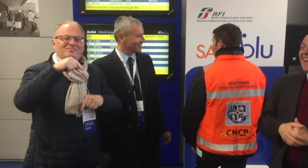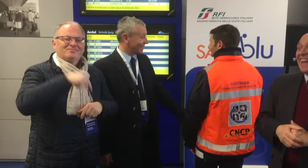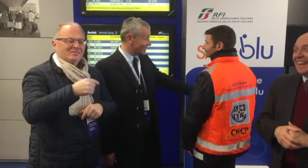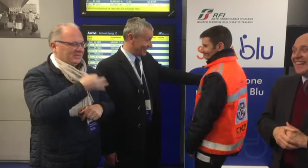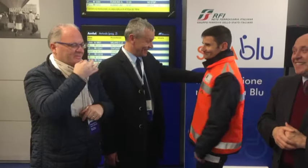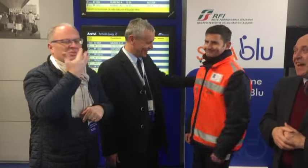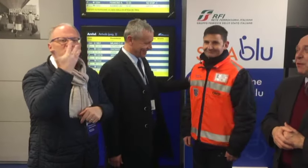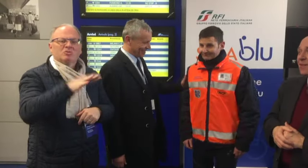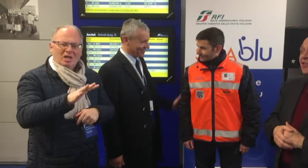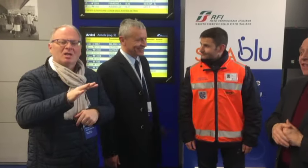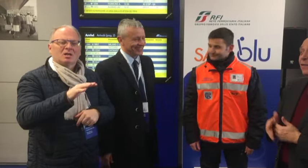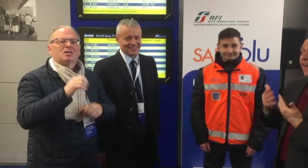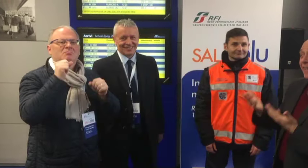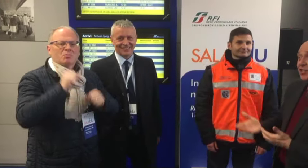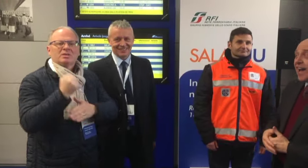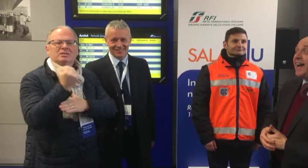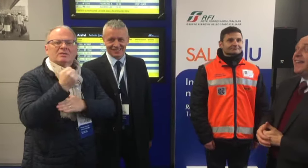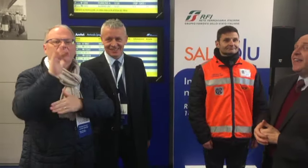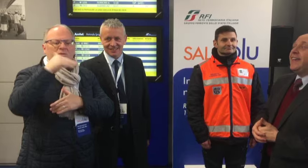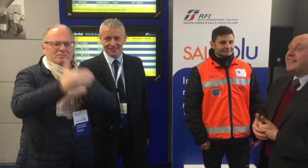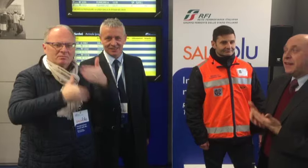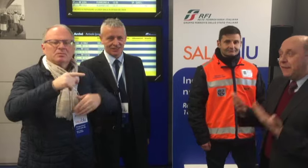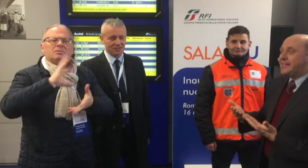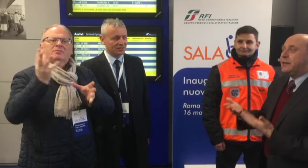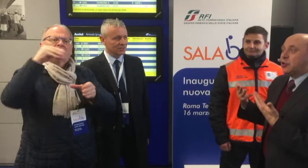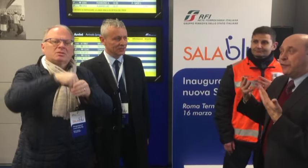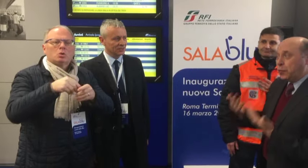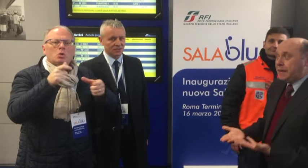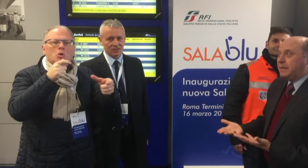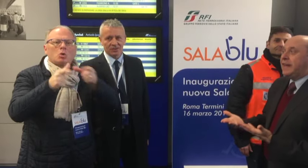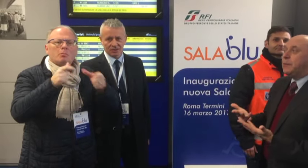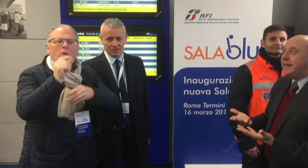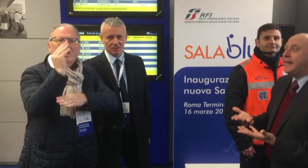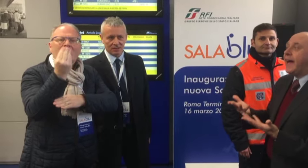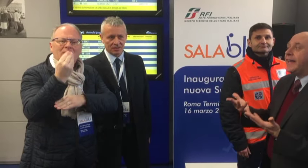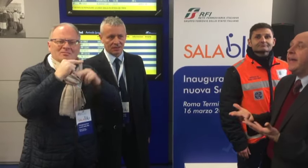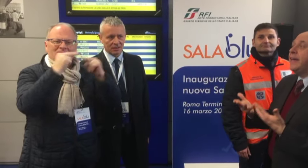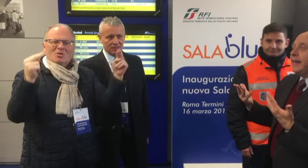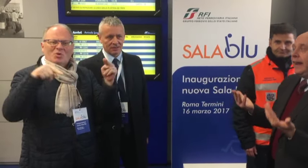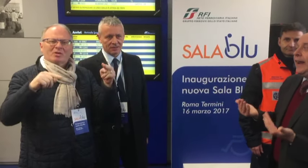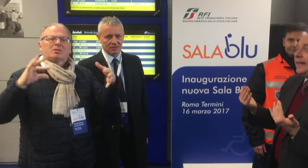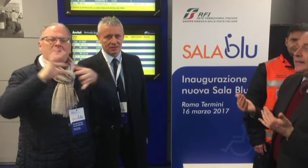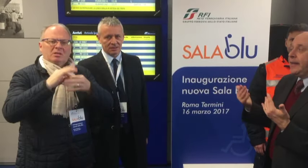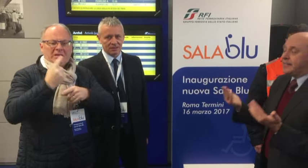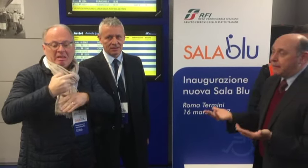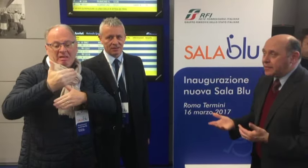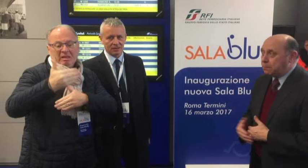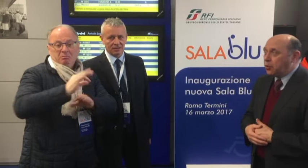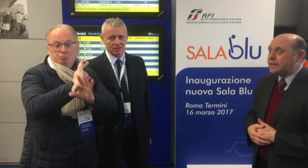Grazie, ringraziamo, questo significa che già i servizi sono fruibili e quindi anche il